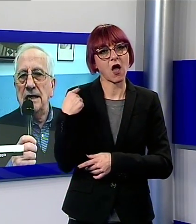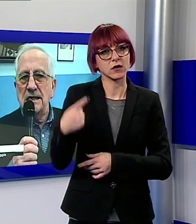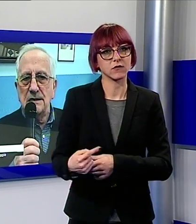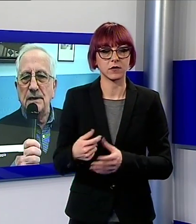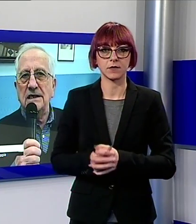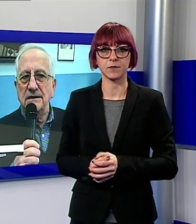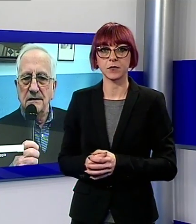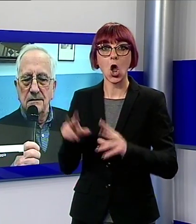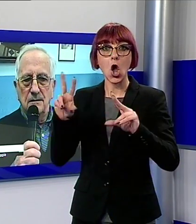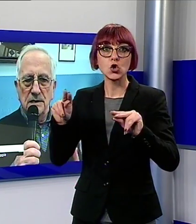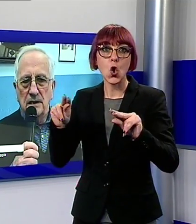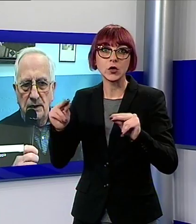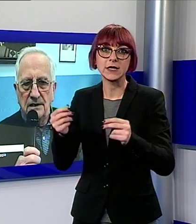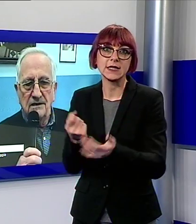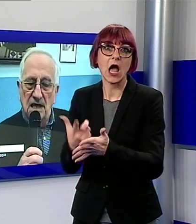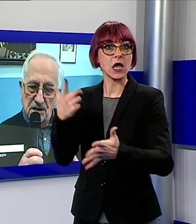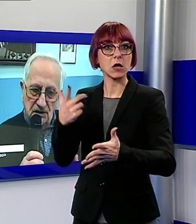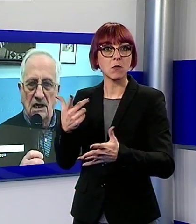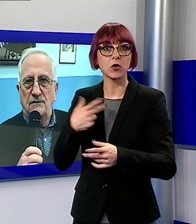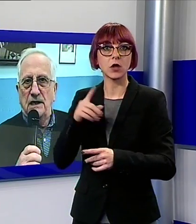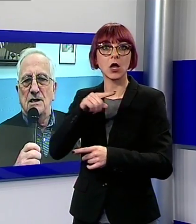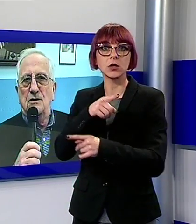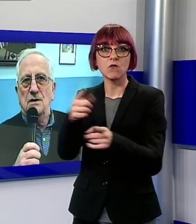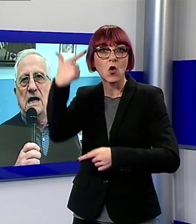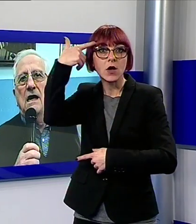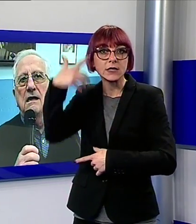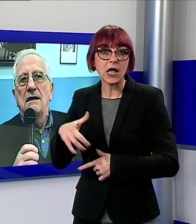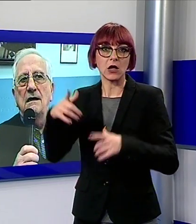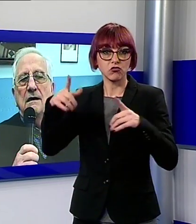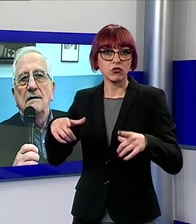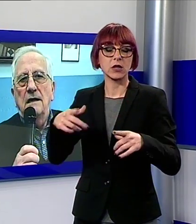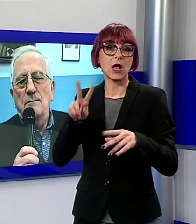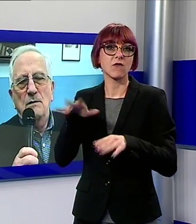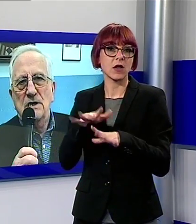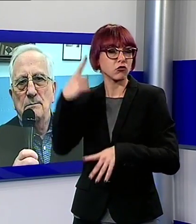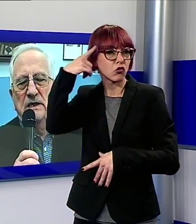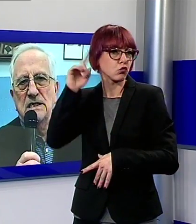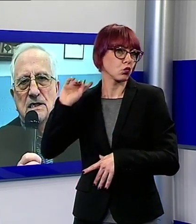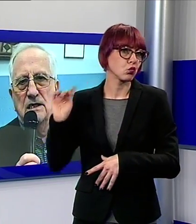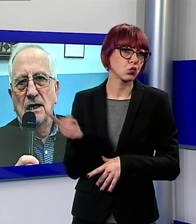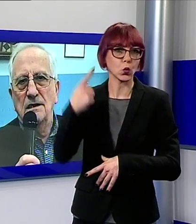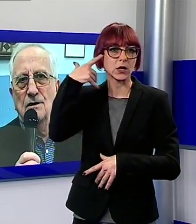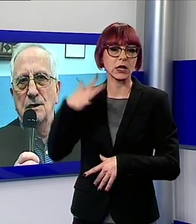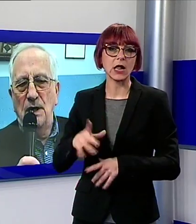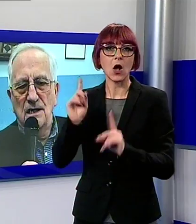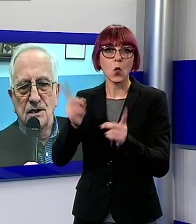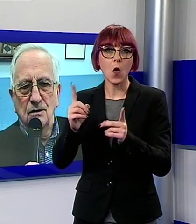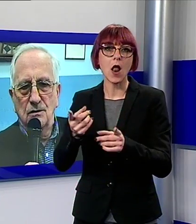casa perché come sapete la città di Viareggio lo sa abbiamo sempre necessità i nostri bilanci sono